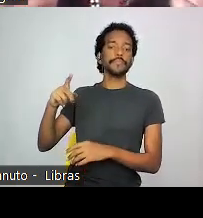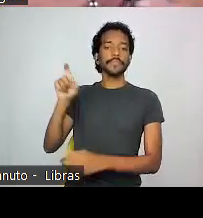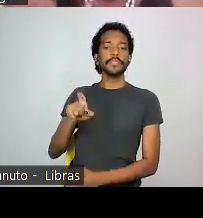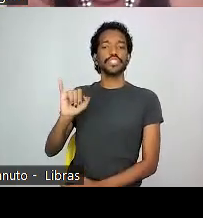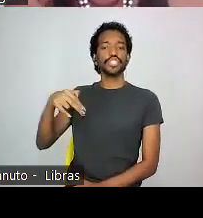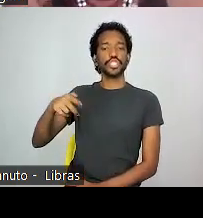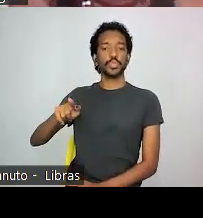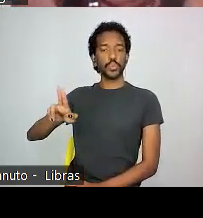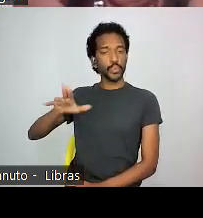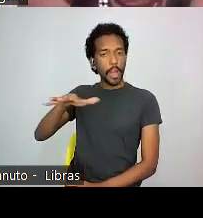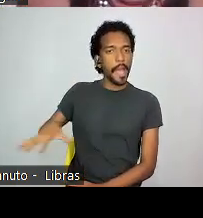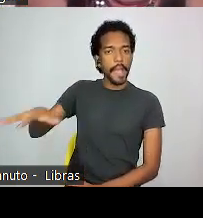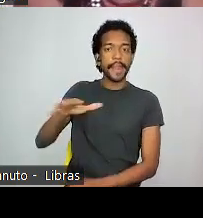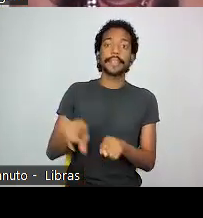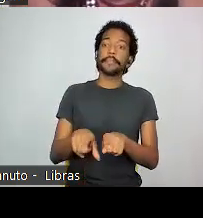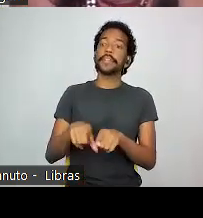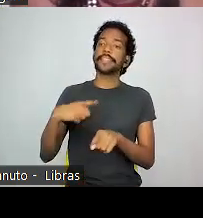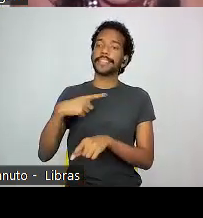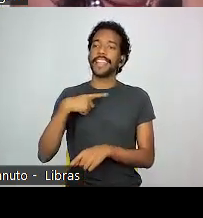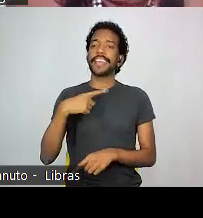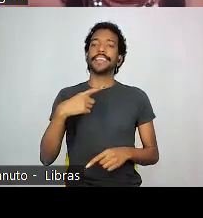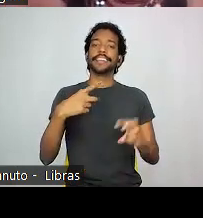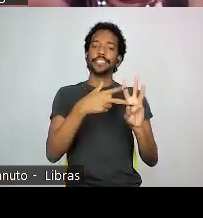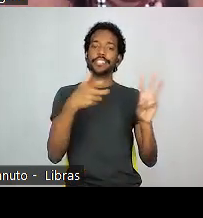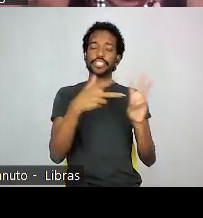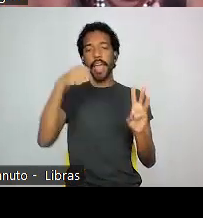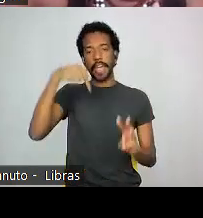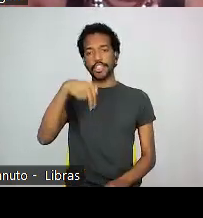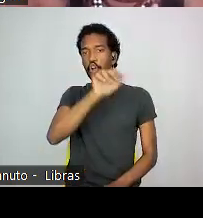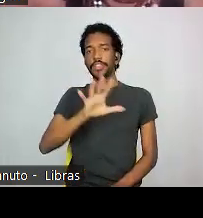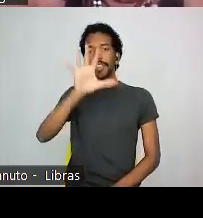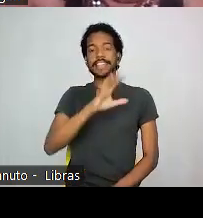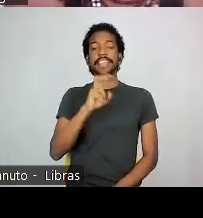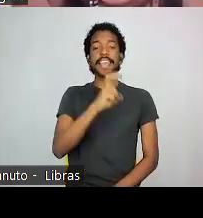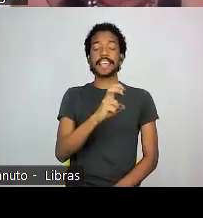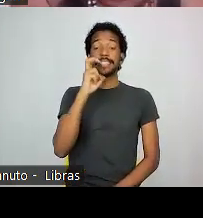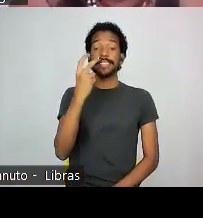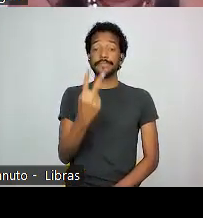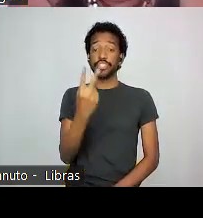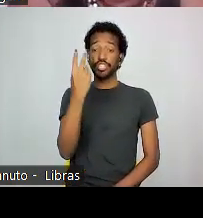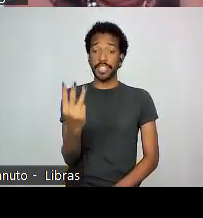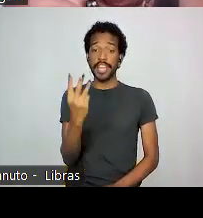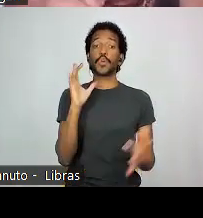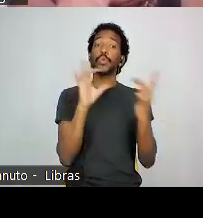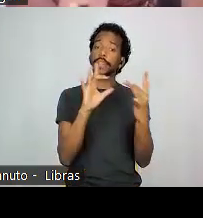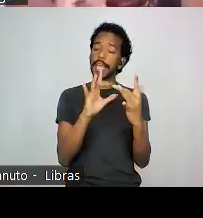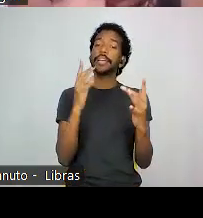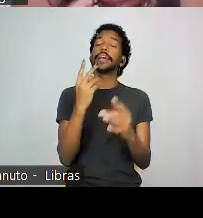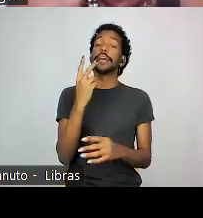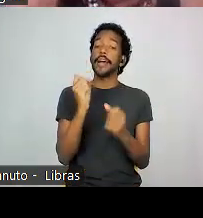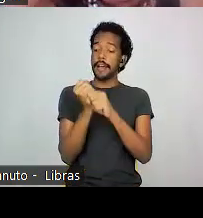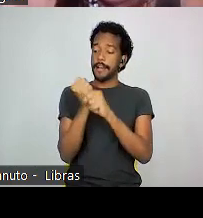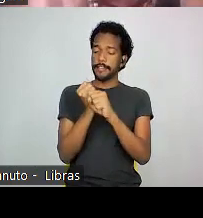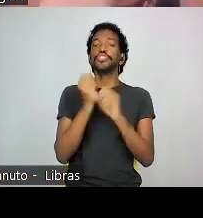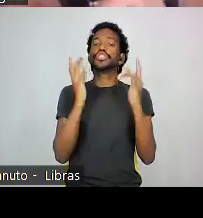contatos seculares, que é o meu povo. O Nordeste, há 523 anos, nós temos contatos. Então, quando se fala em povos